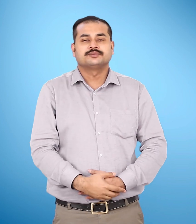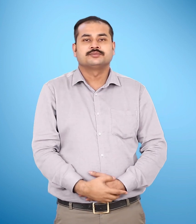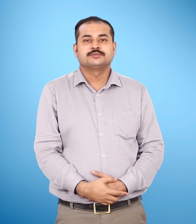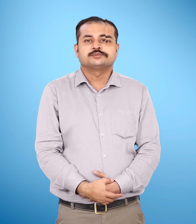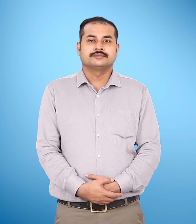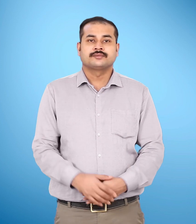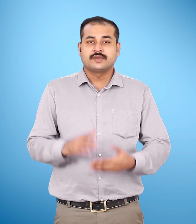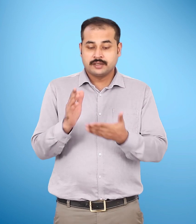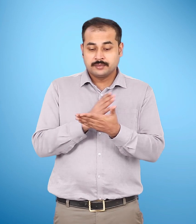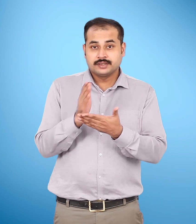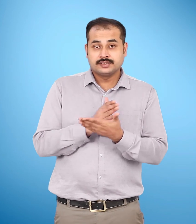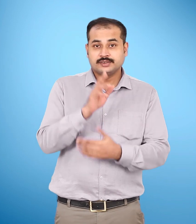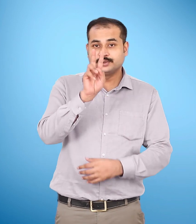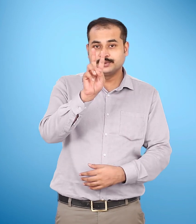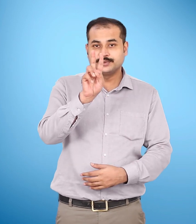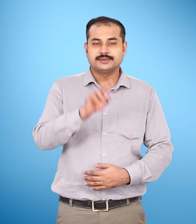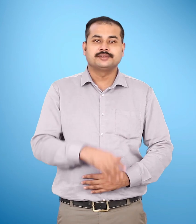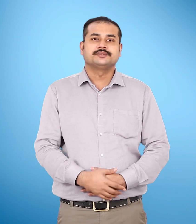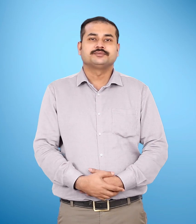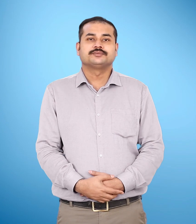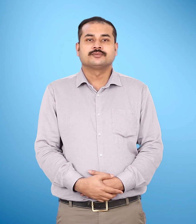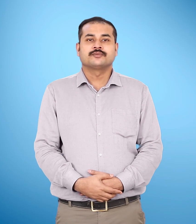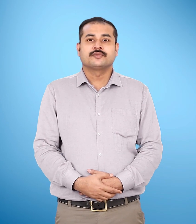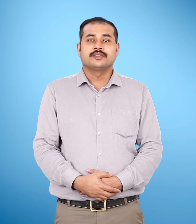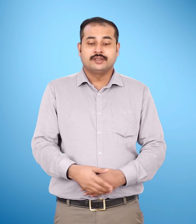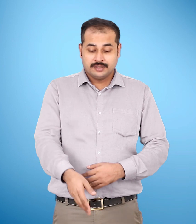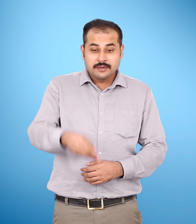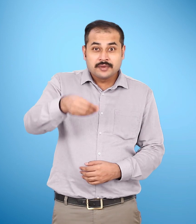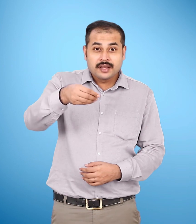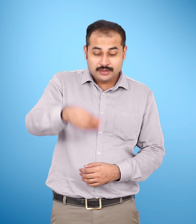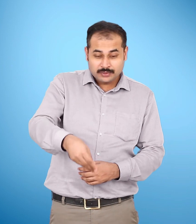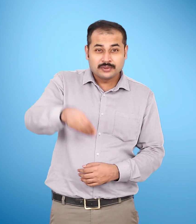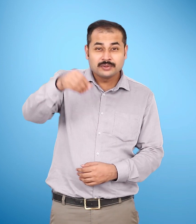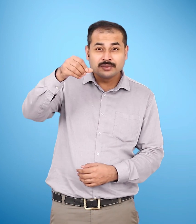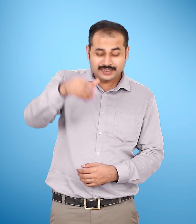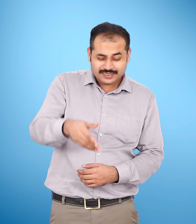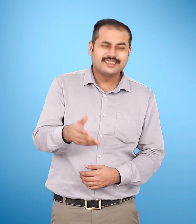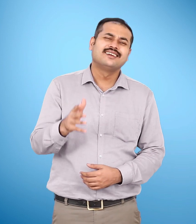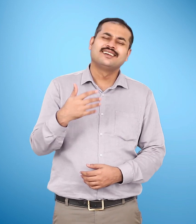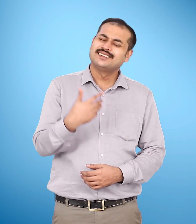प्रिष्ट दो बालू है तो होने दो